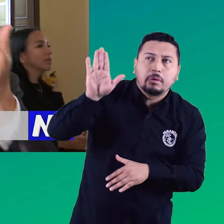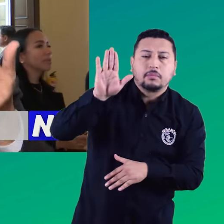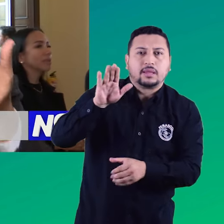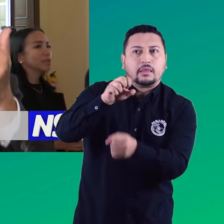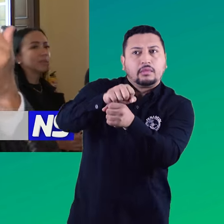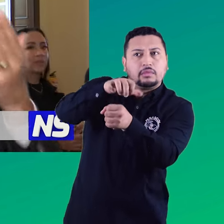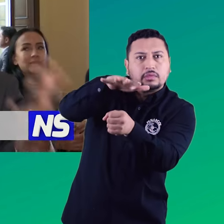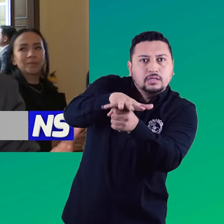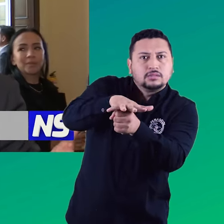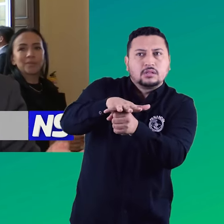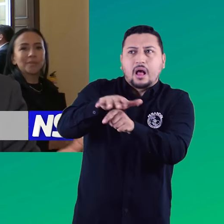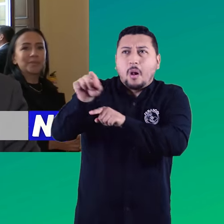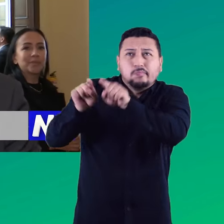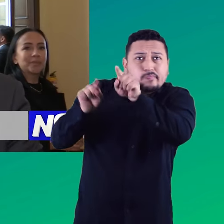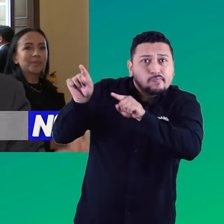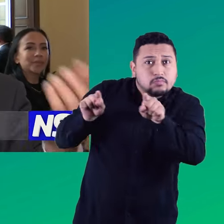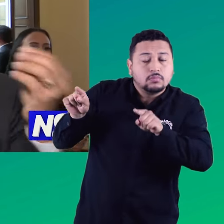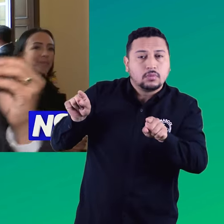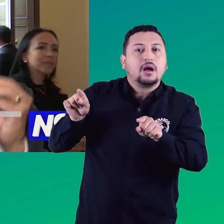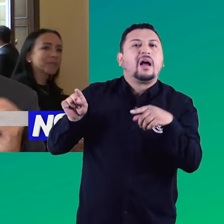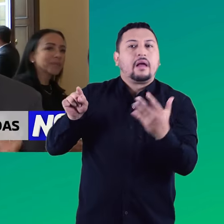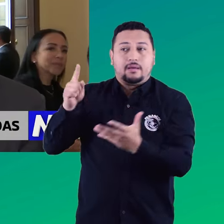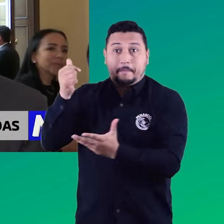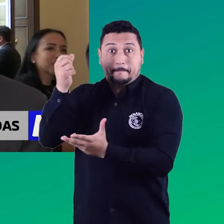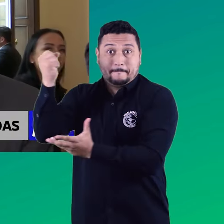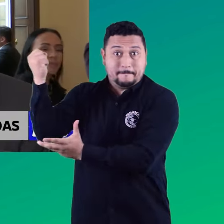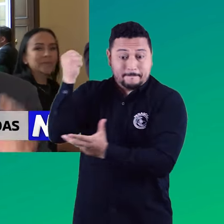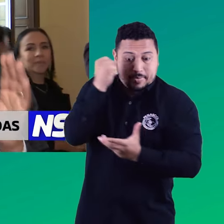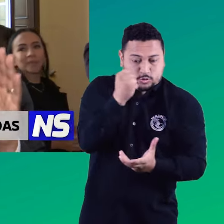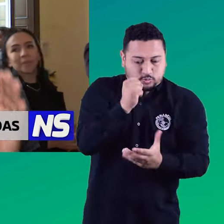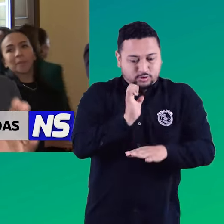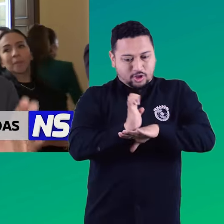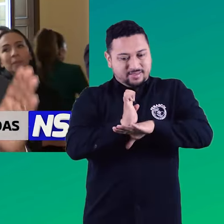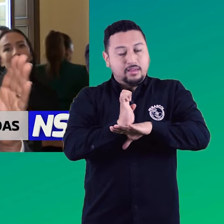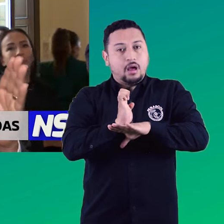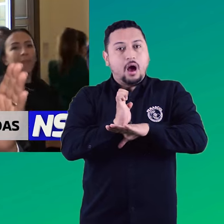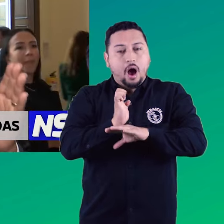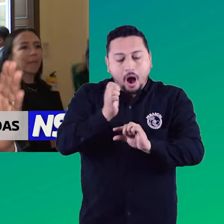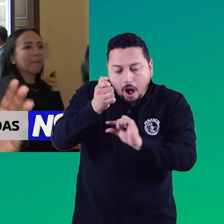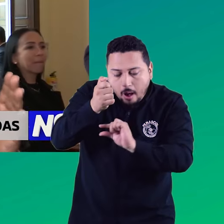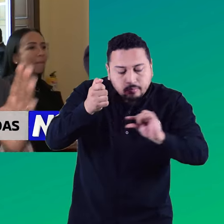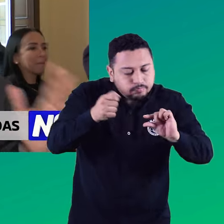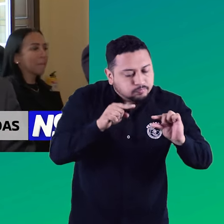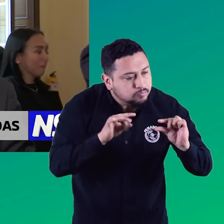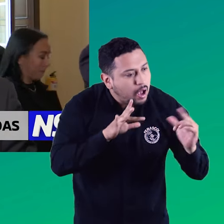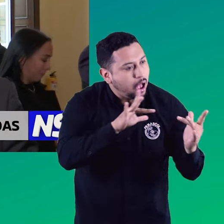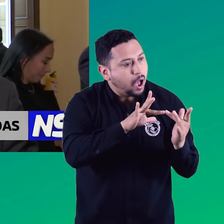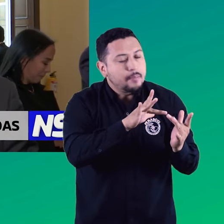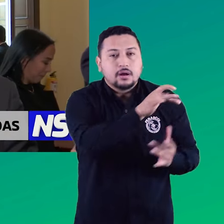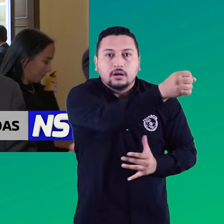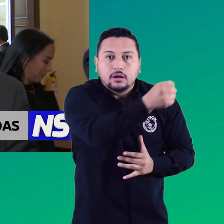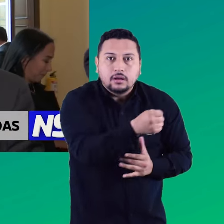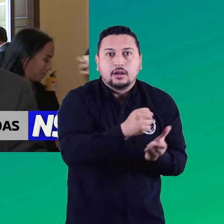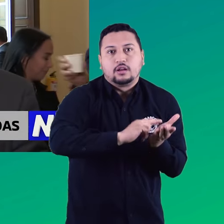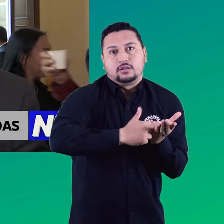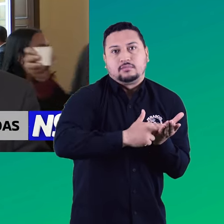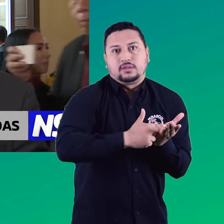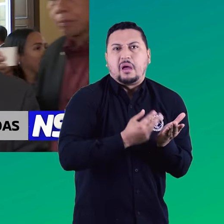municipales, distritales, tengan dentro de su nómina a un intérprete de lengua de señas. Para cuando uno de nuestros